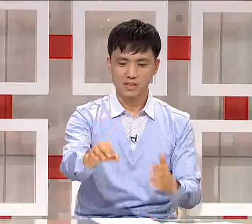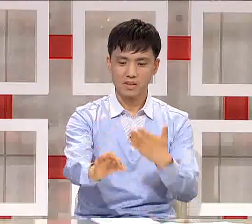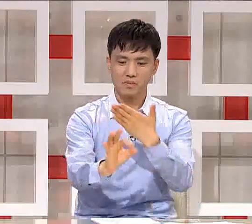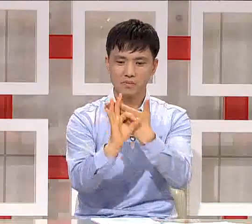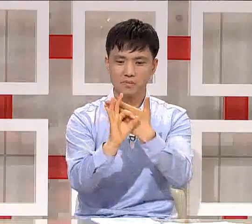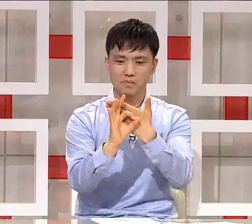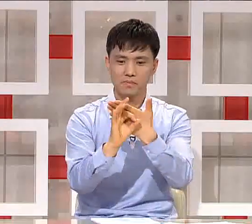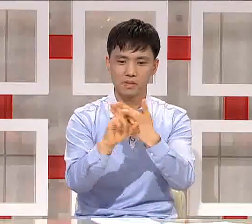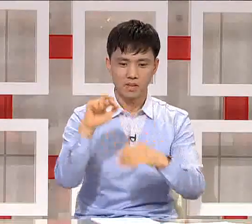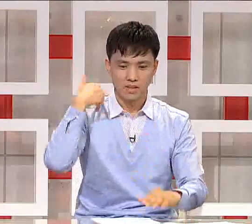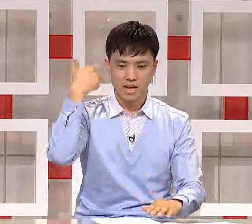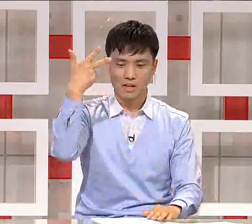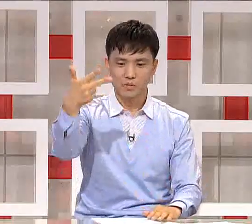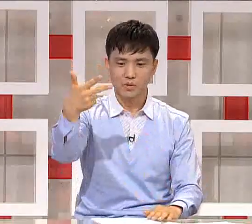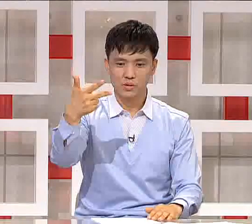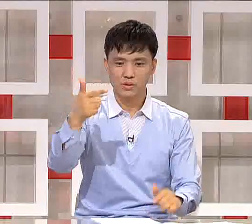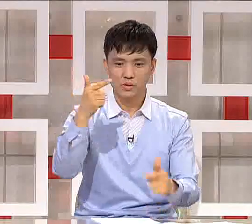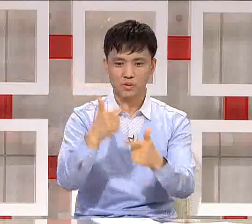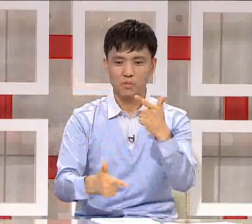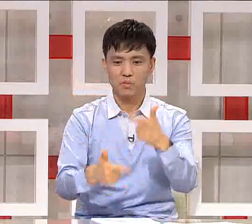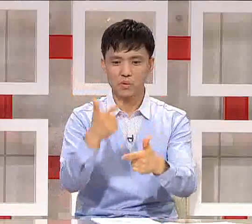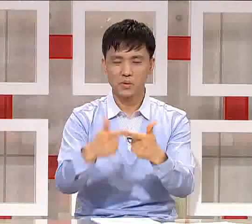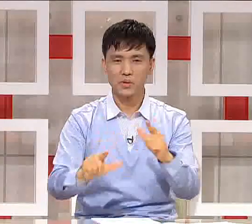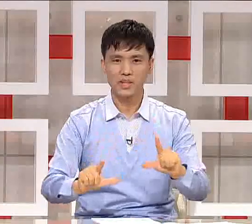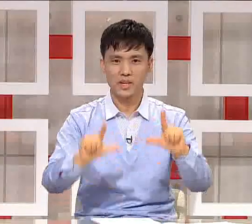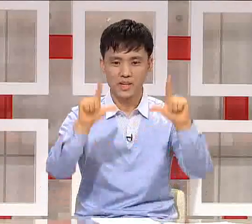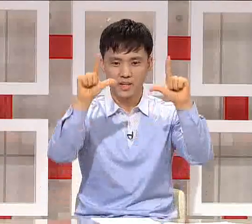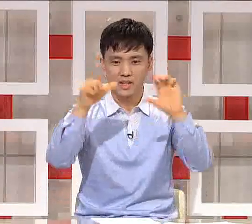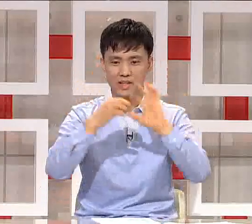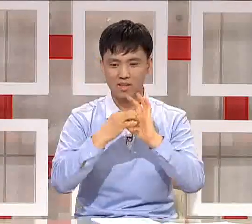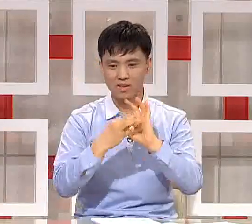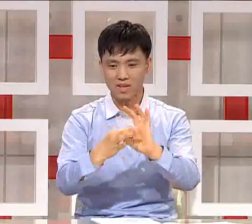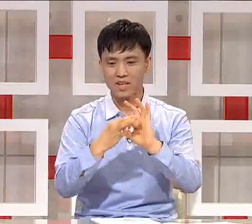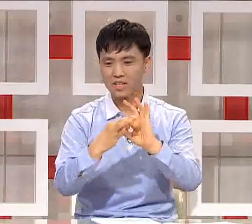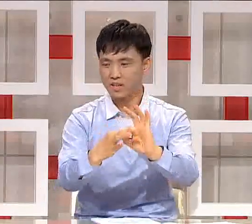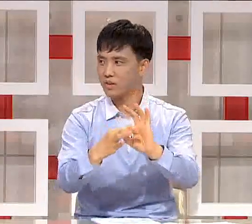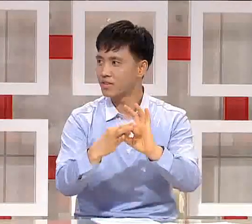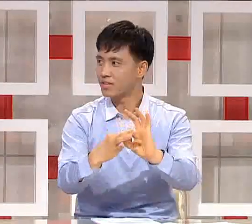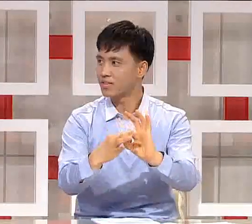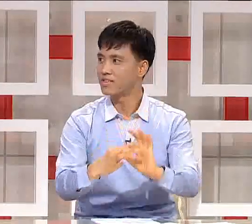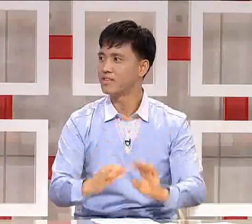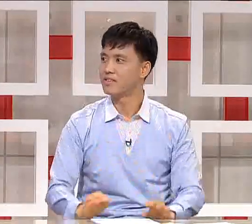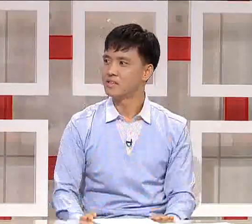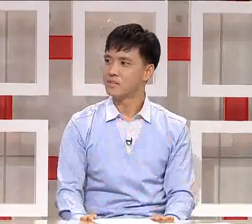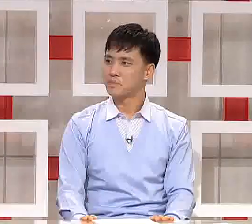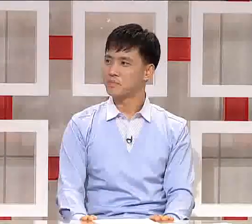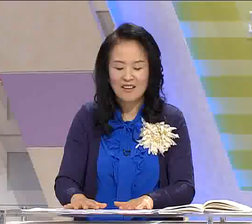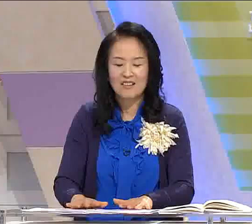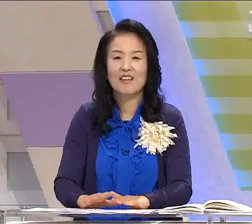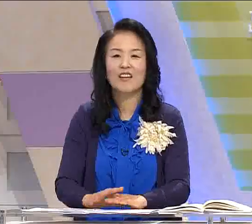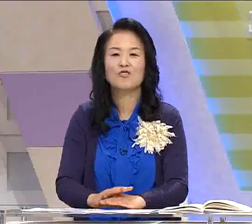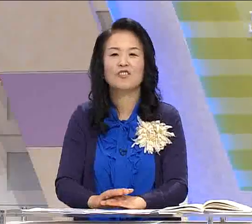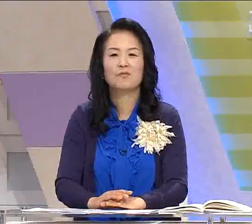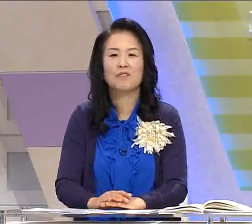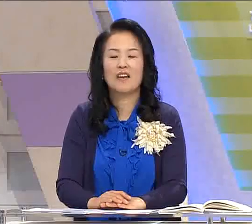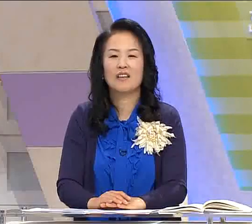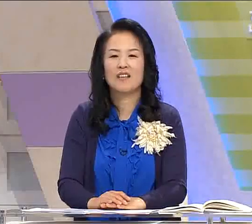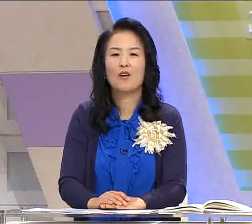그럼 다음 주 목요일에 연락할게요. 네, 잘해주셨습니다. 자,